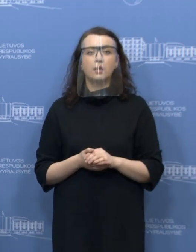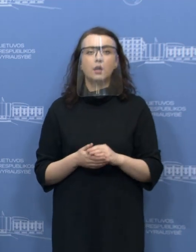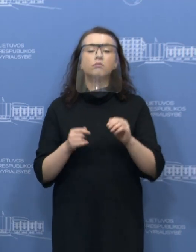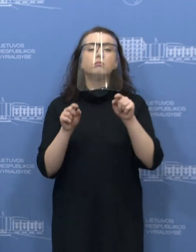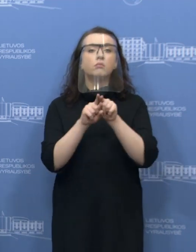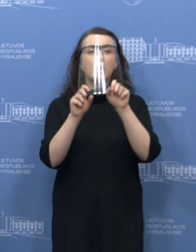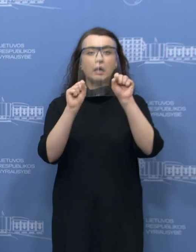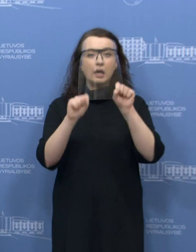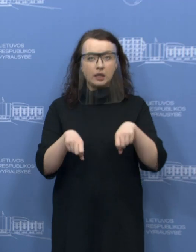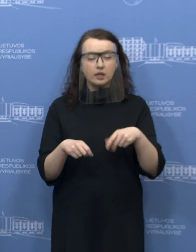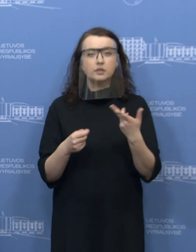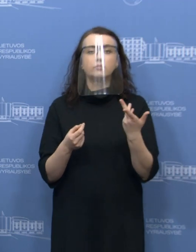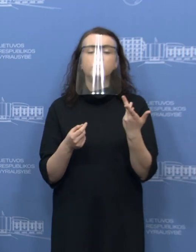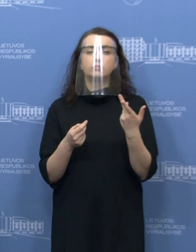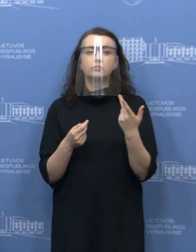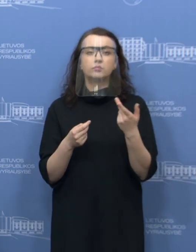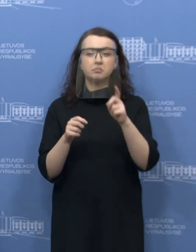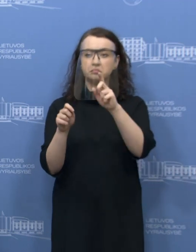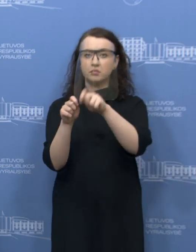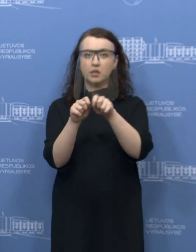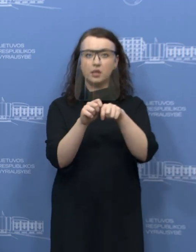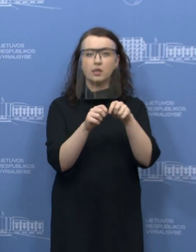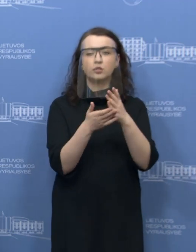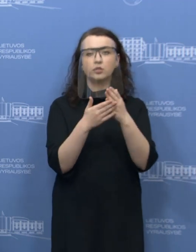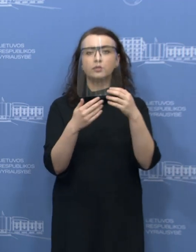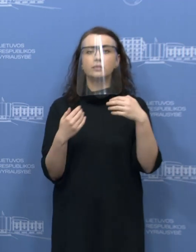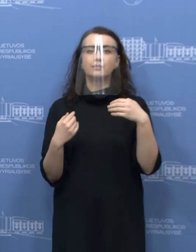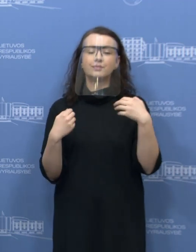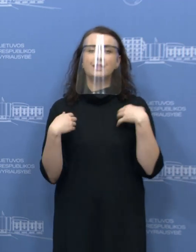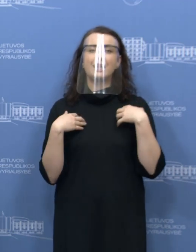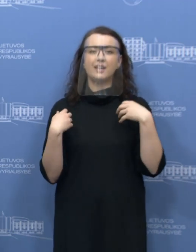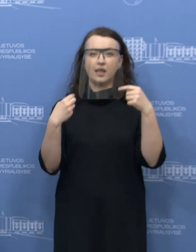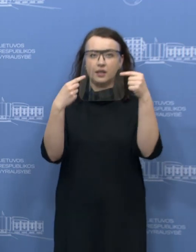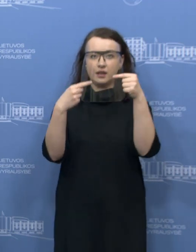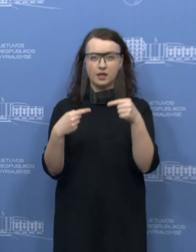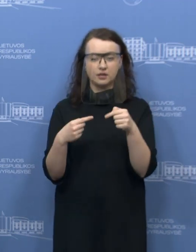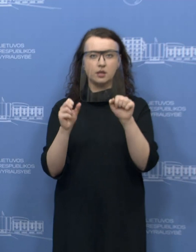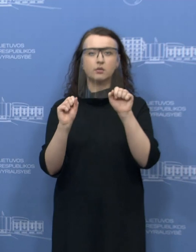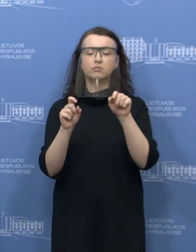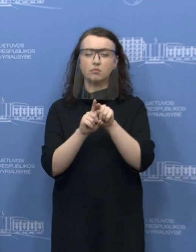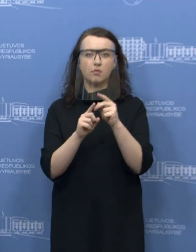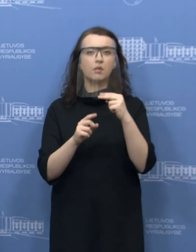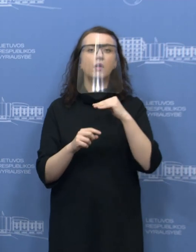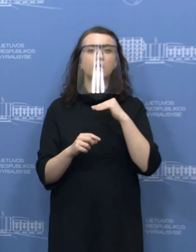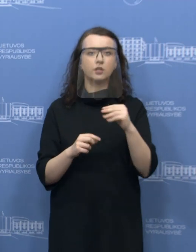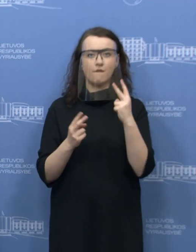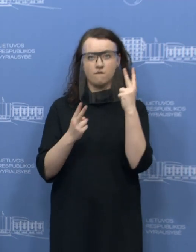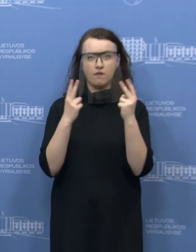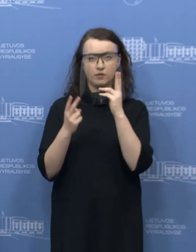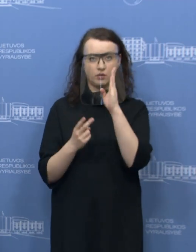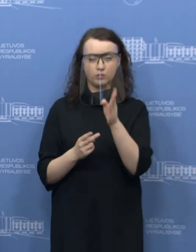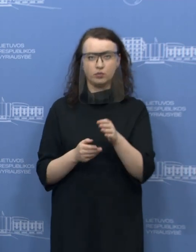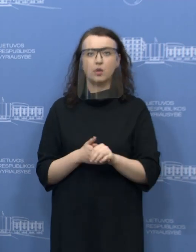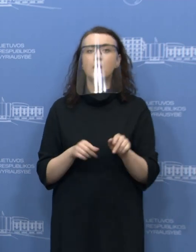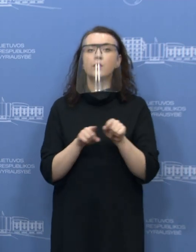platesnę žmonių visuomenės dalį ištirti greitais eistestais. Tai tada bus dar aiškesnis vaizdas. Bet kaip jau ir